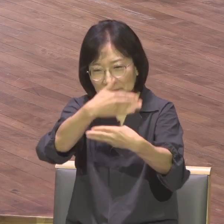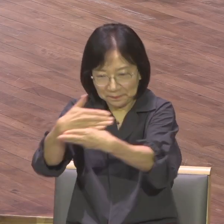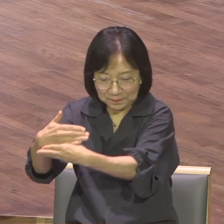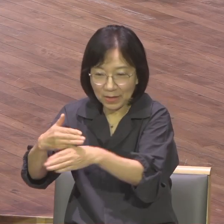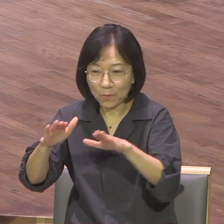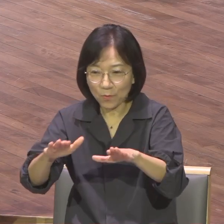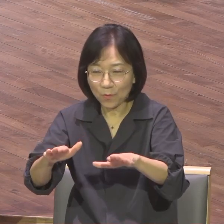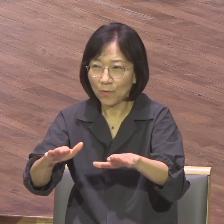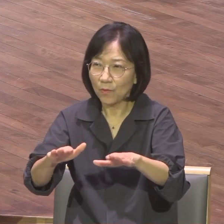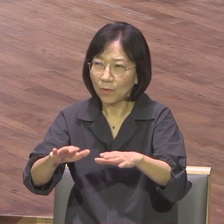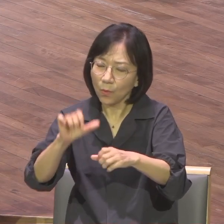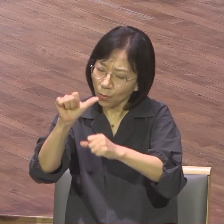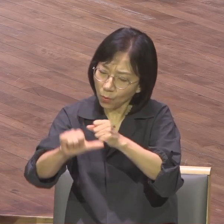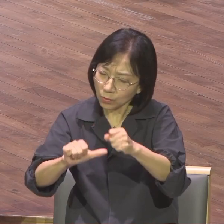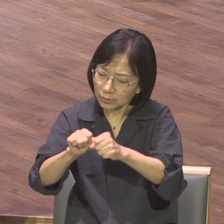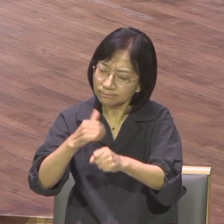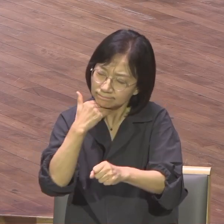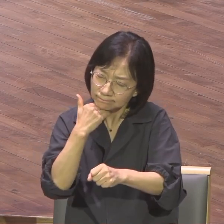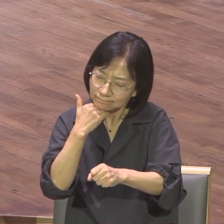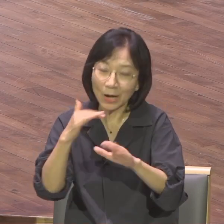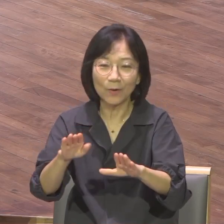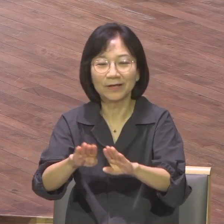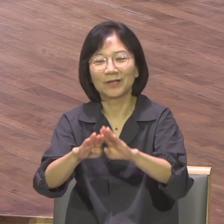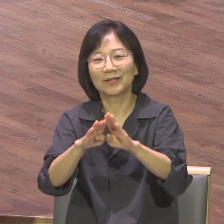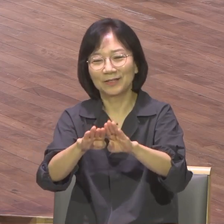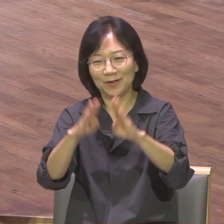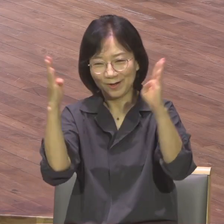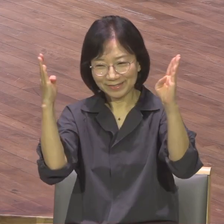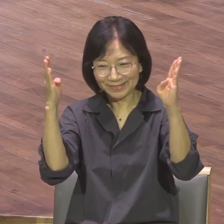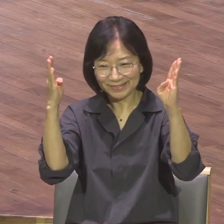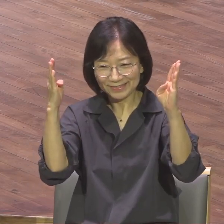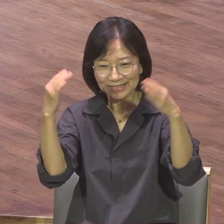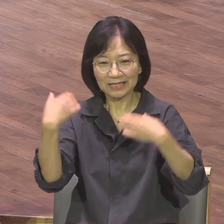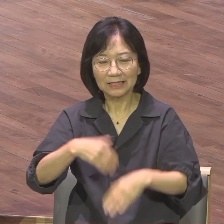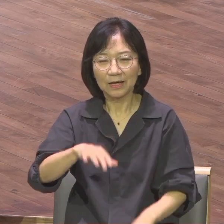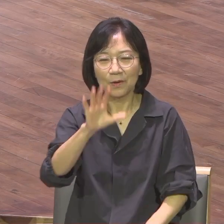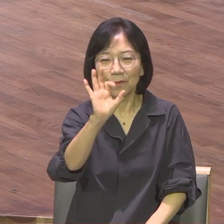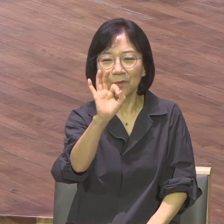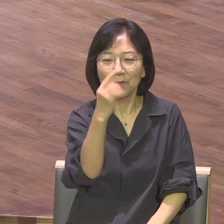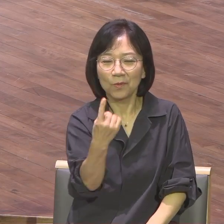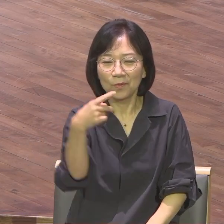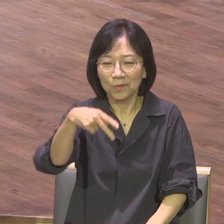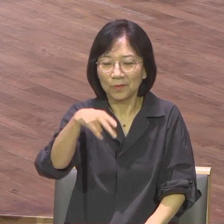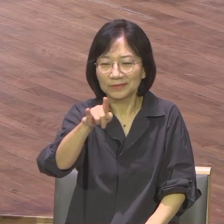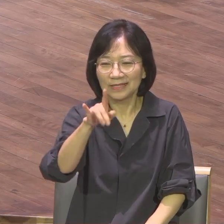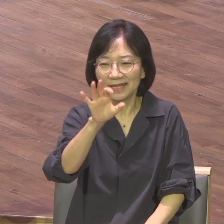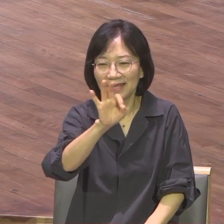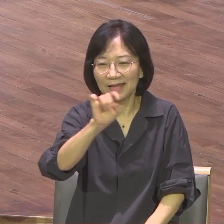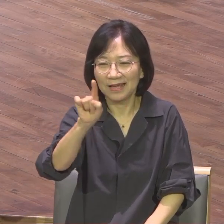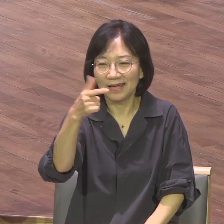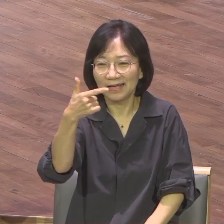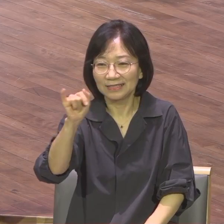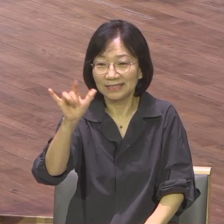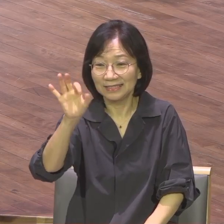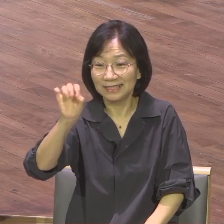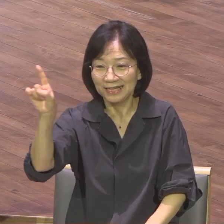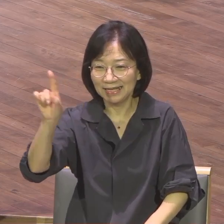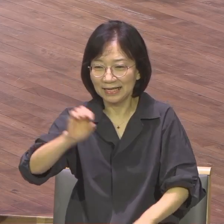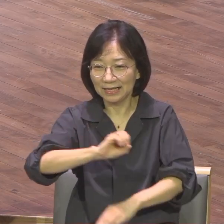비롯하여 우리 오사니아에 있는 섬나라에서 귀한 랩몬트들이 일산 킨텍스에 함께 모여서 영원한